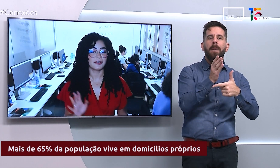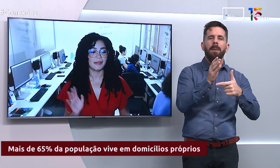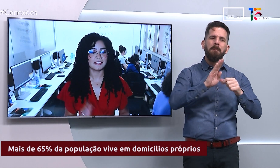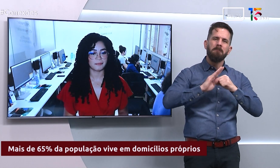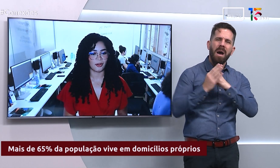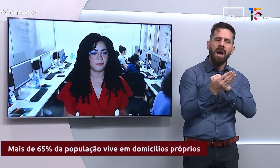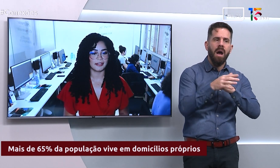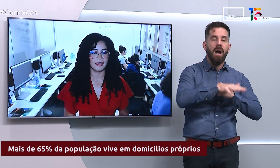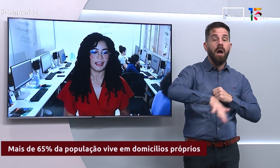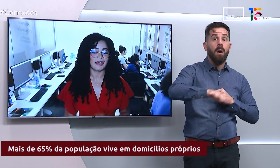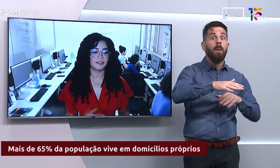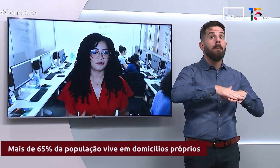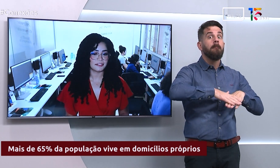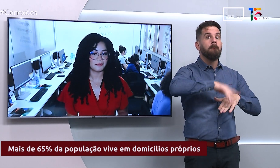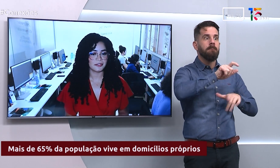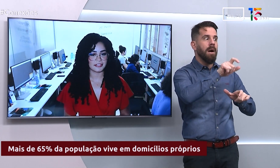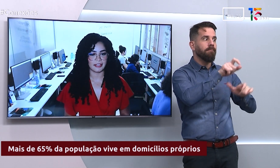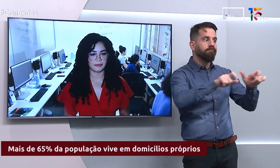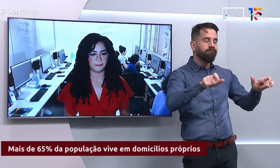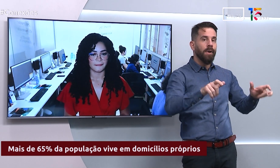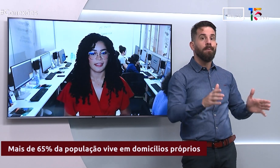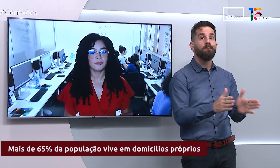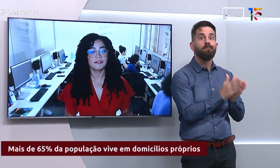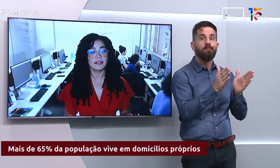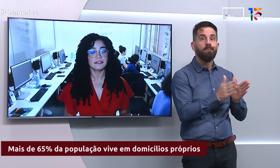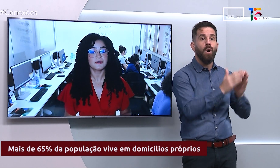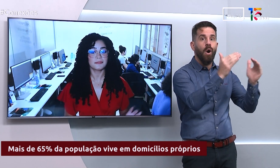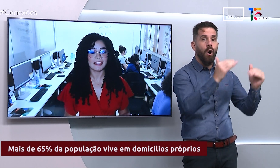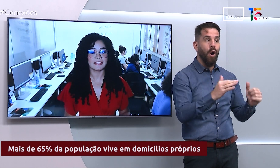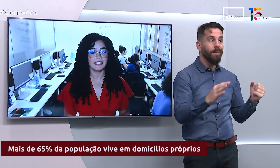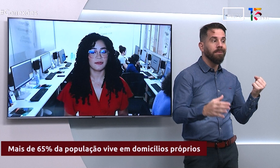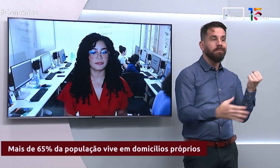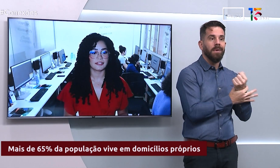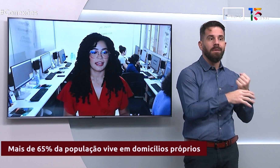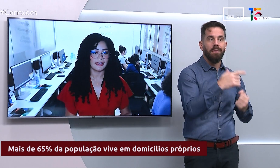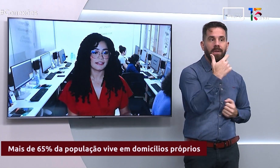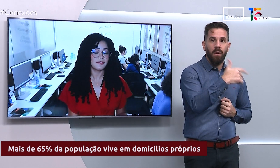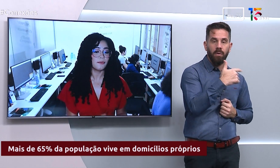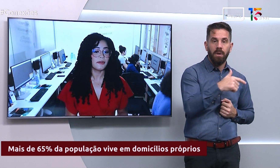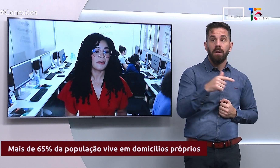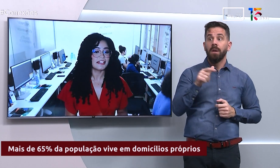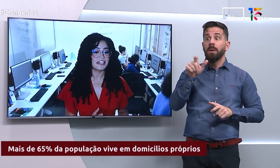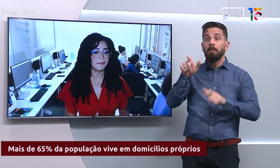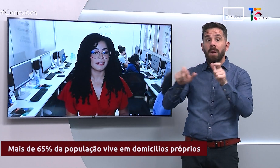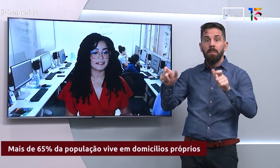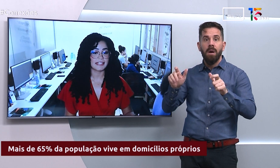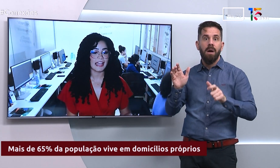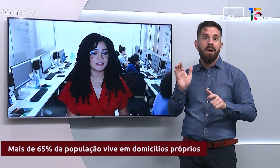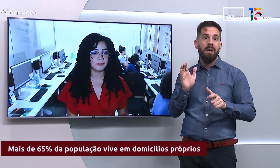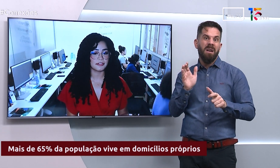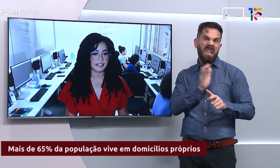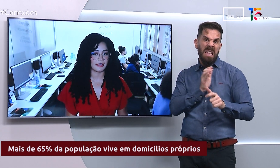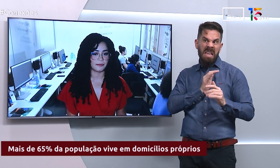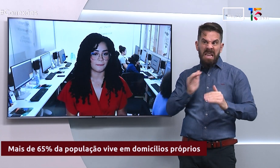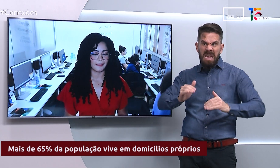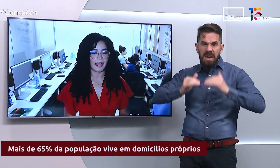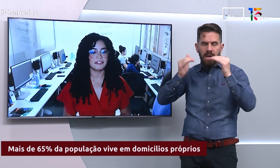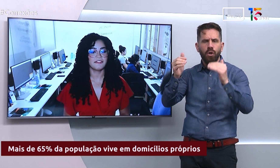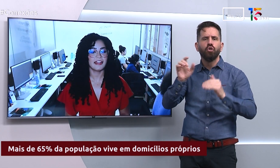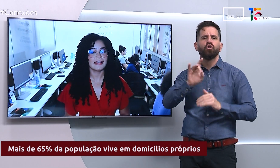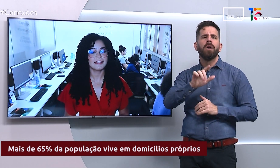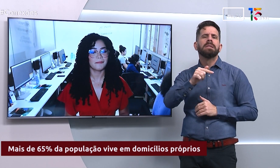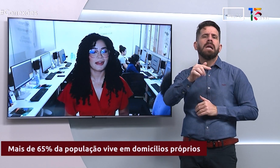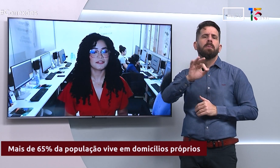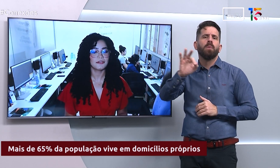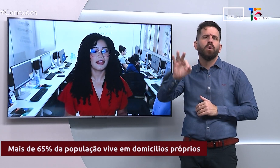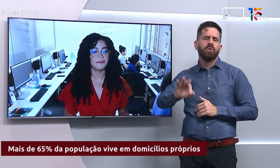população mais pobre, 14%. Enquanto entre os mais ricos, esse número é de apenas 7%. A